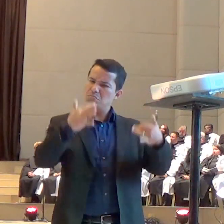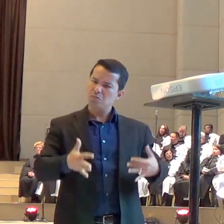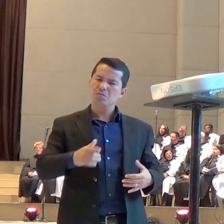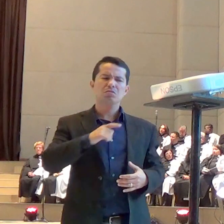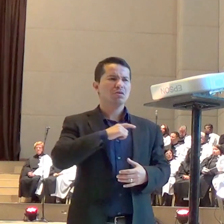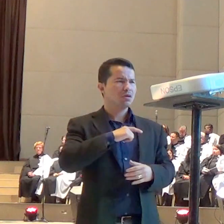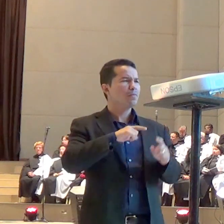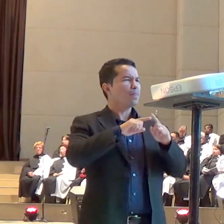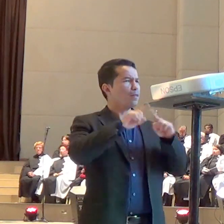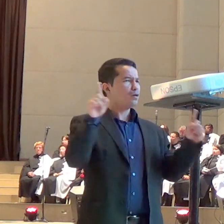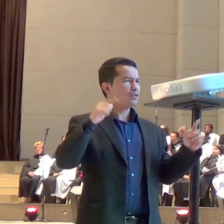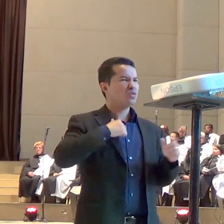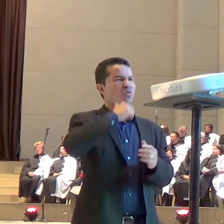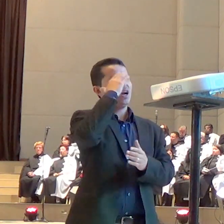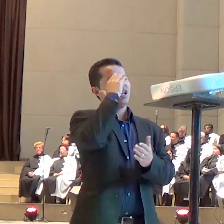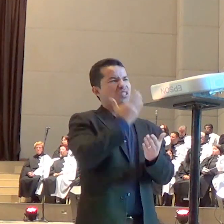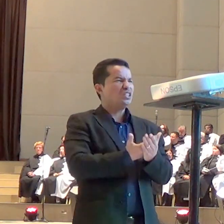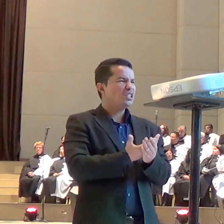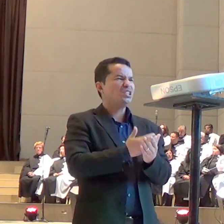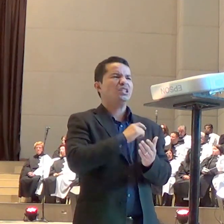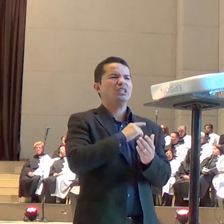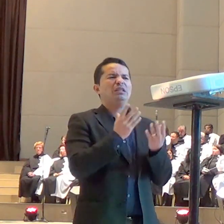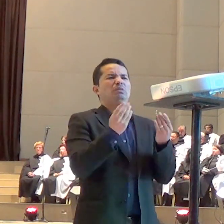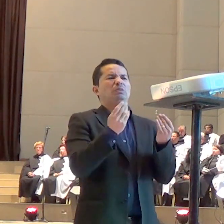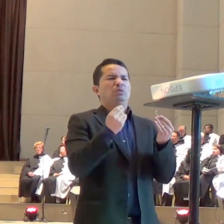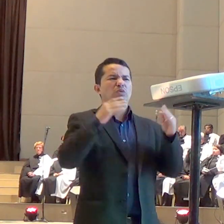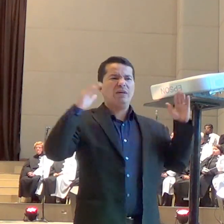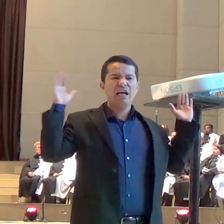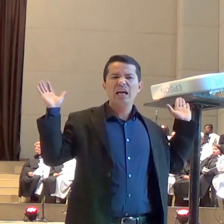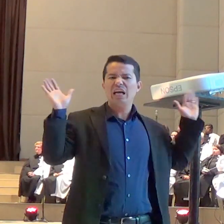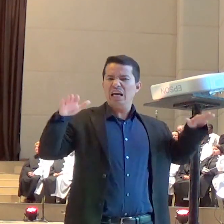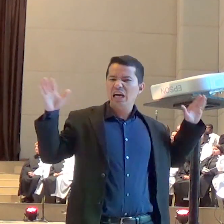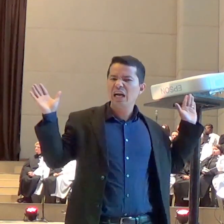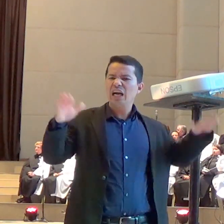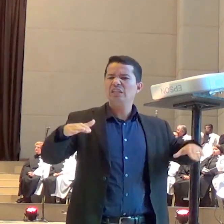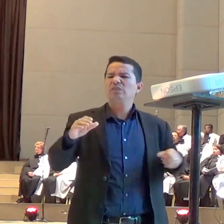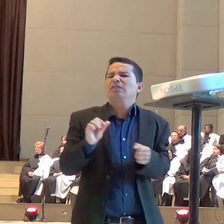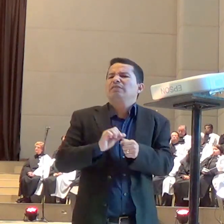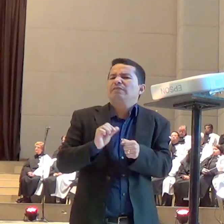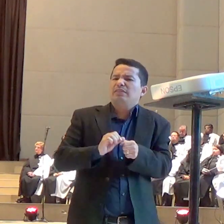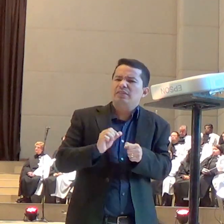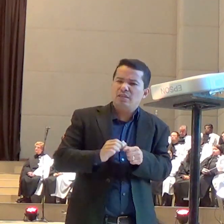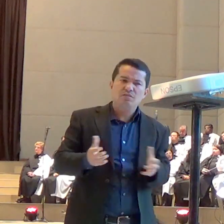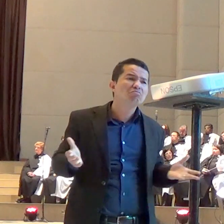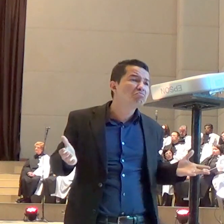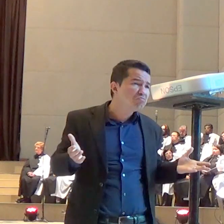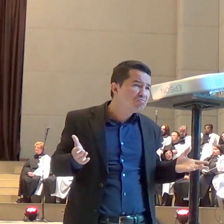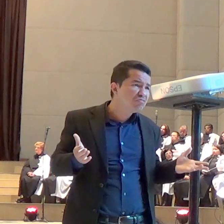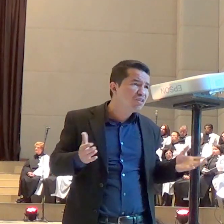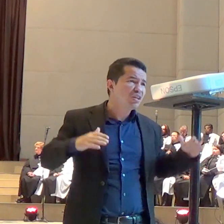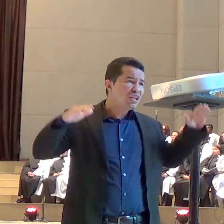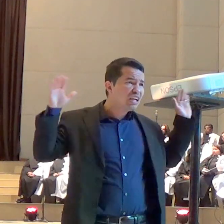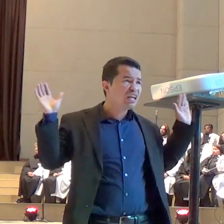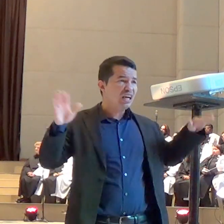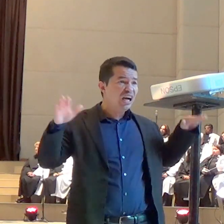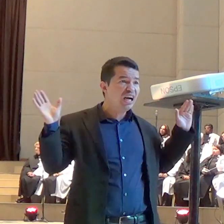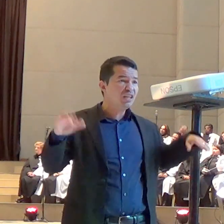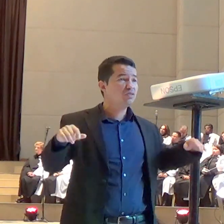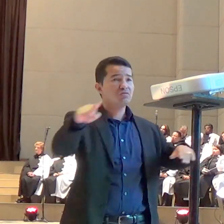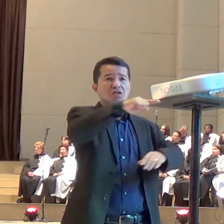que a grande maioria das atuações dos anjos na nossa vida não são visíveis. A